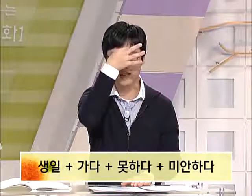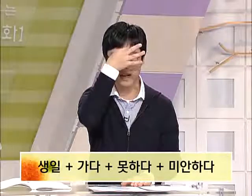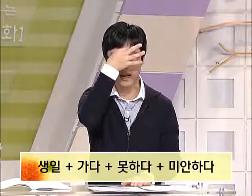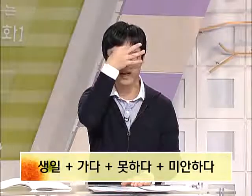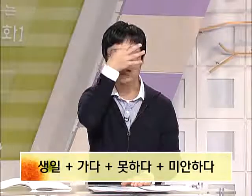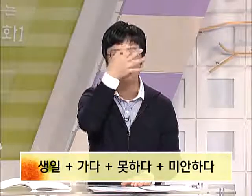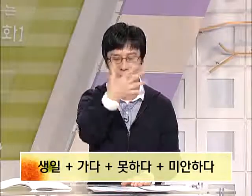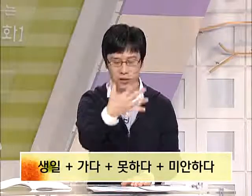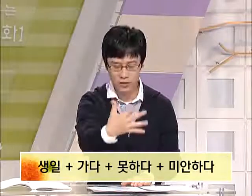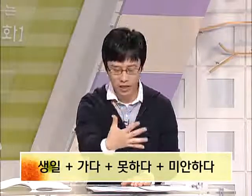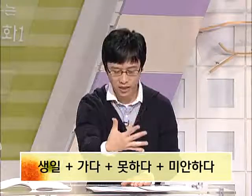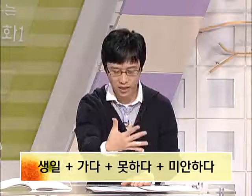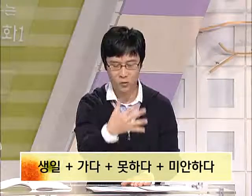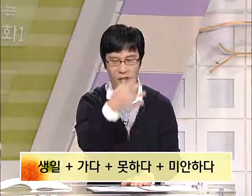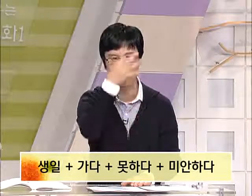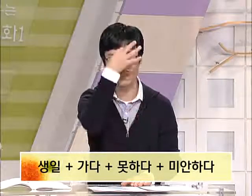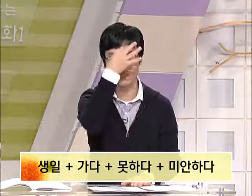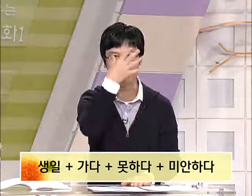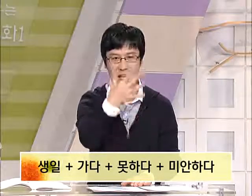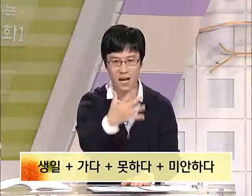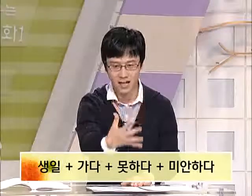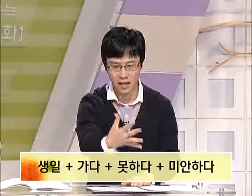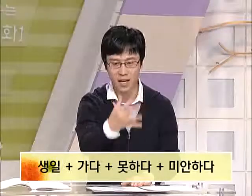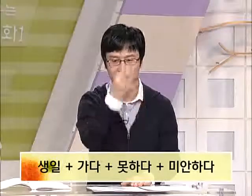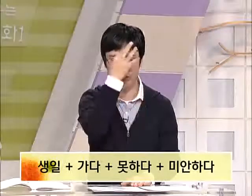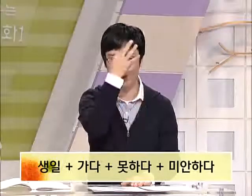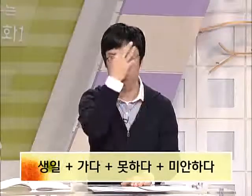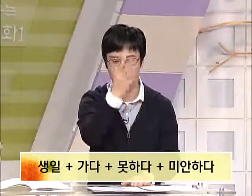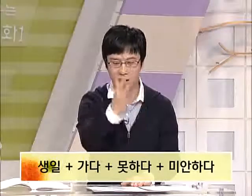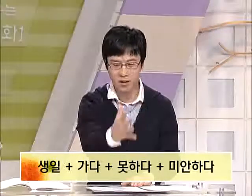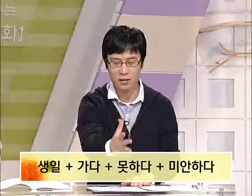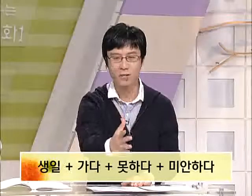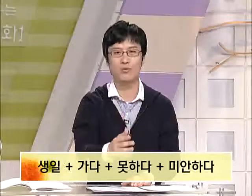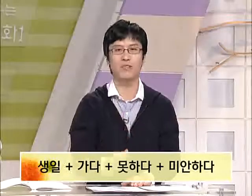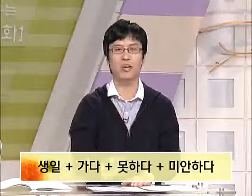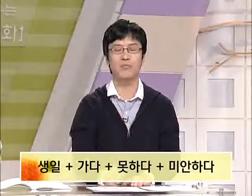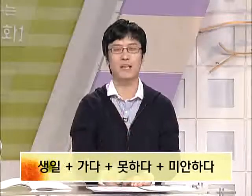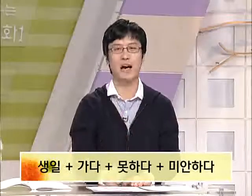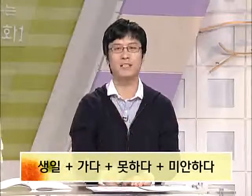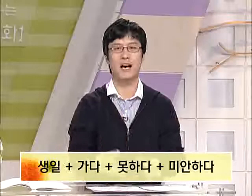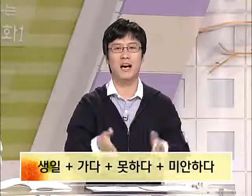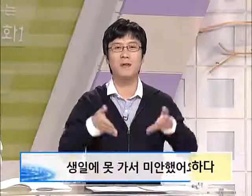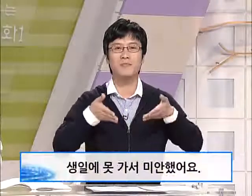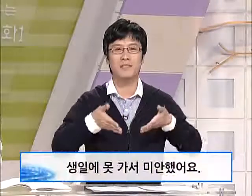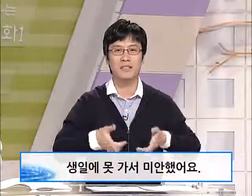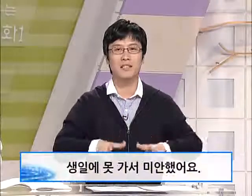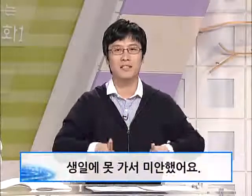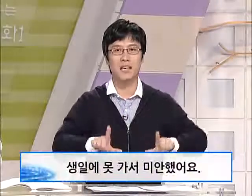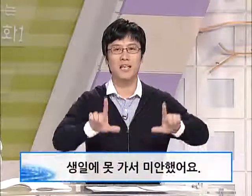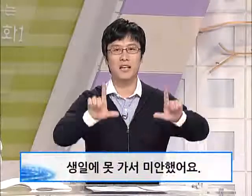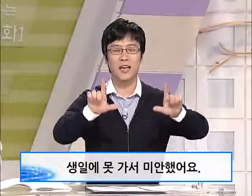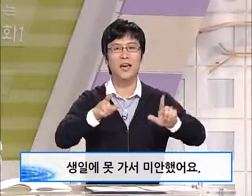댔다가 펴면서 내린다고 말씀드렸습니다. 네 이어주시면 문장 됩니다. 생일에